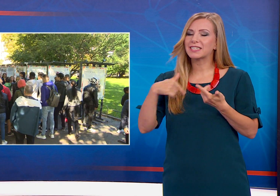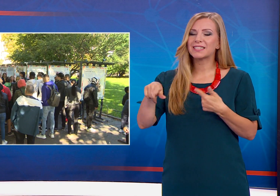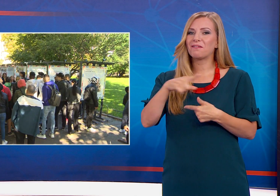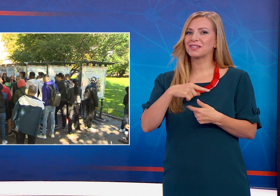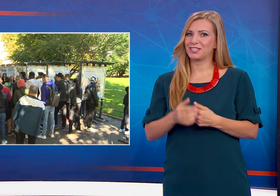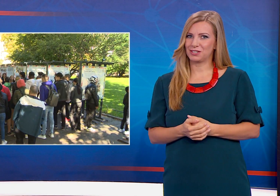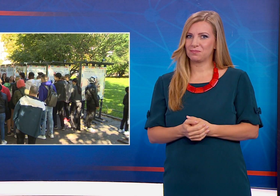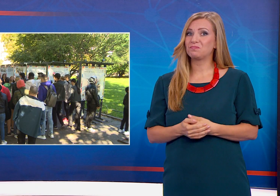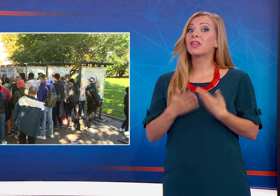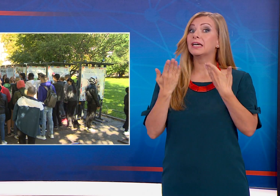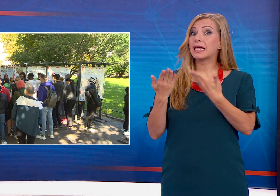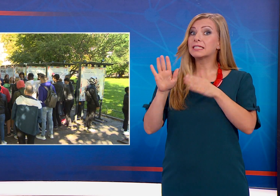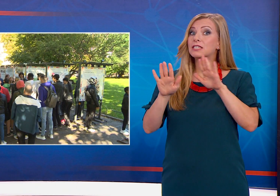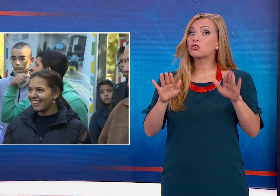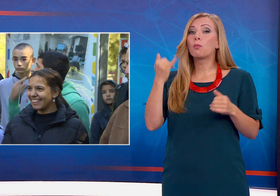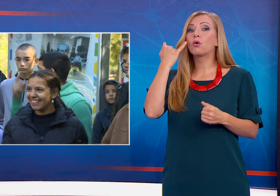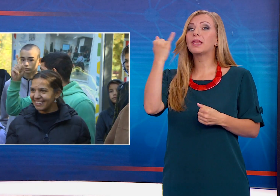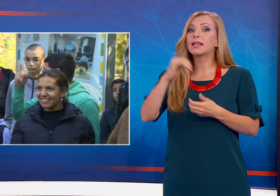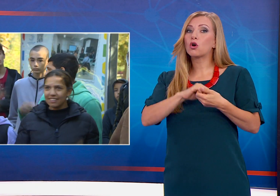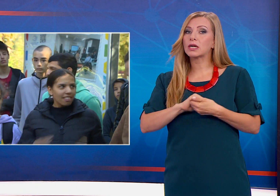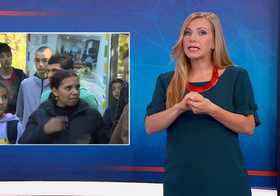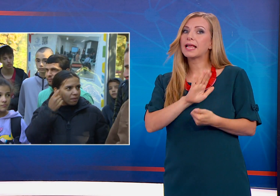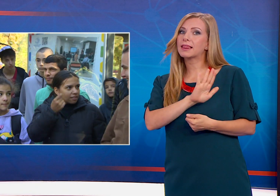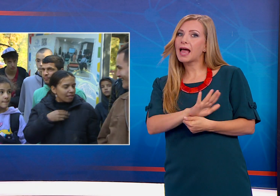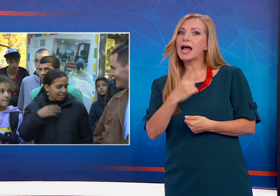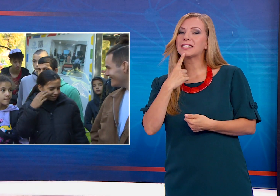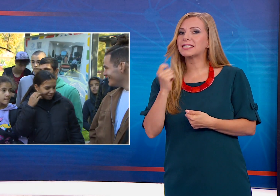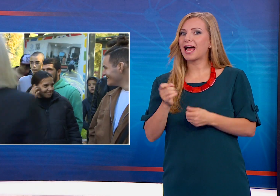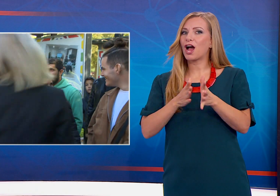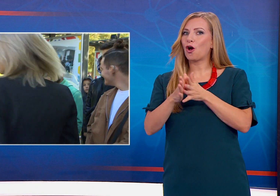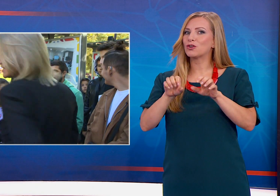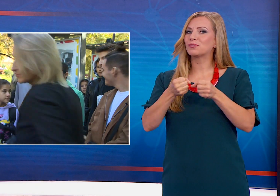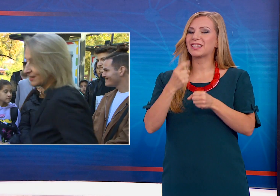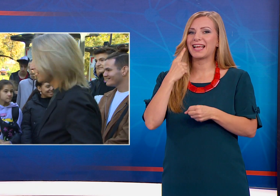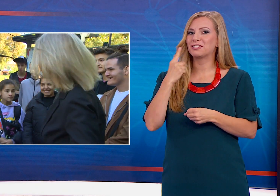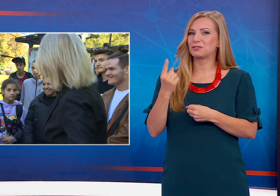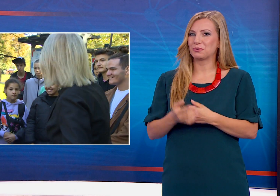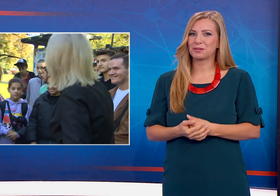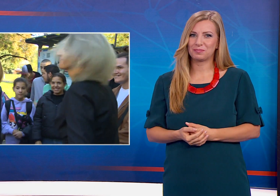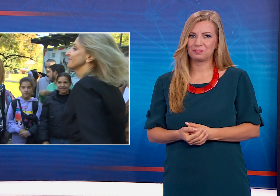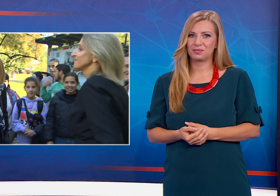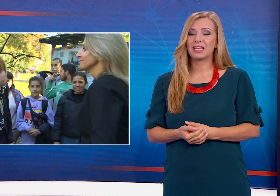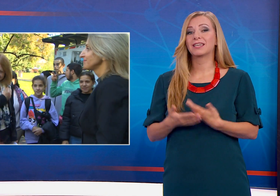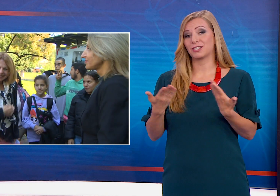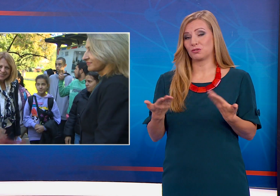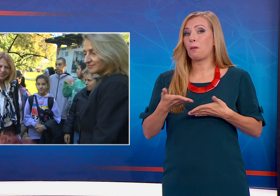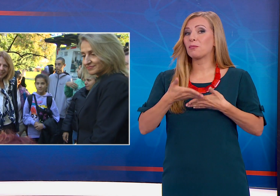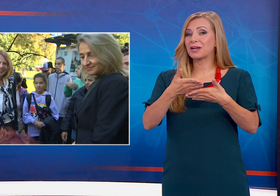Изложбата е по идея на организациите на и за хората с овреден слух и с подкрепата на столична община.